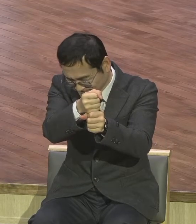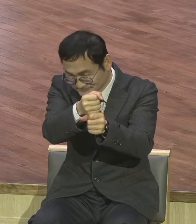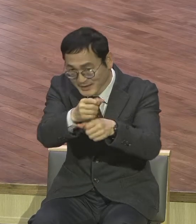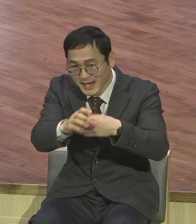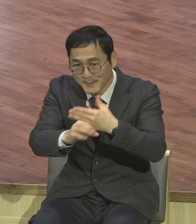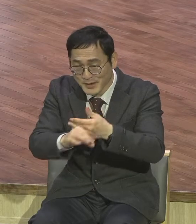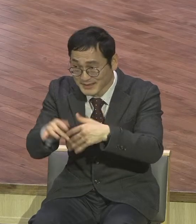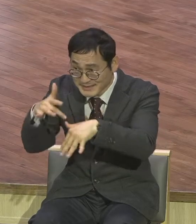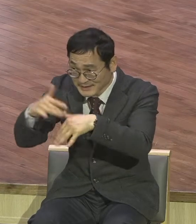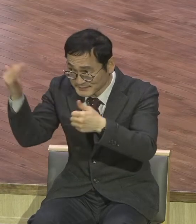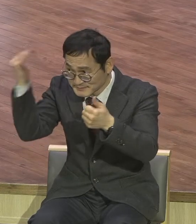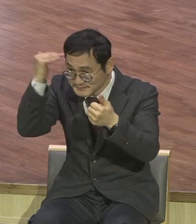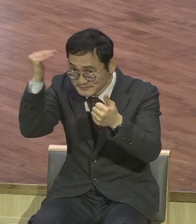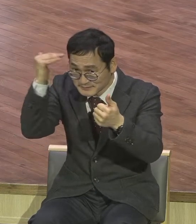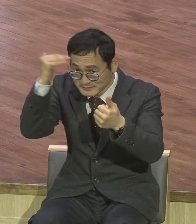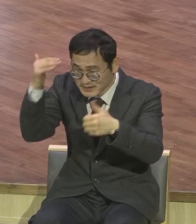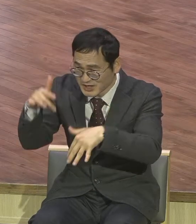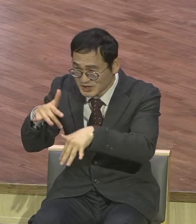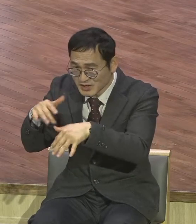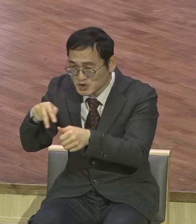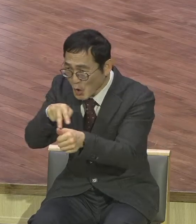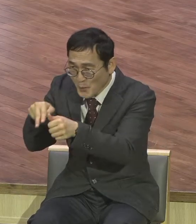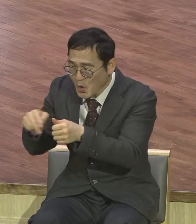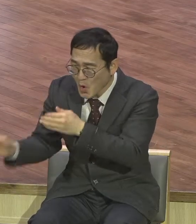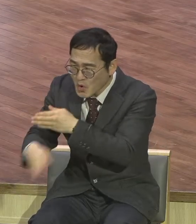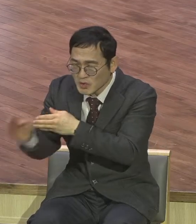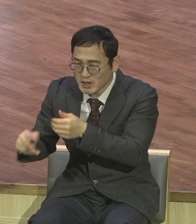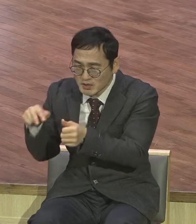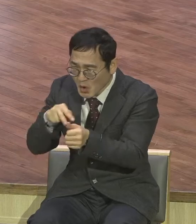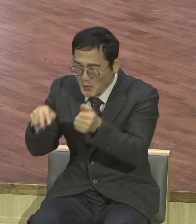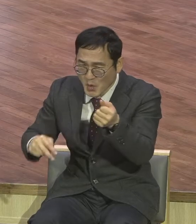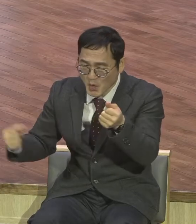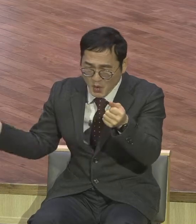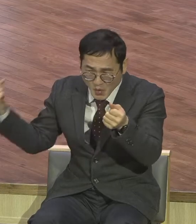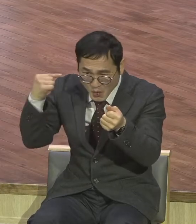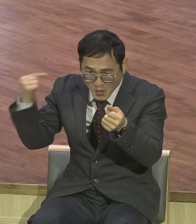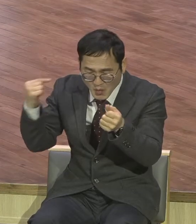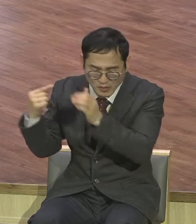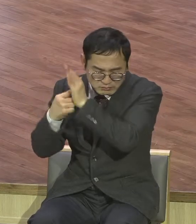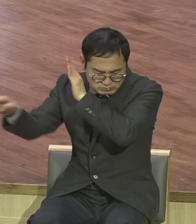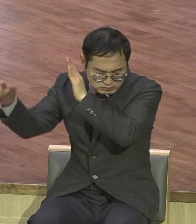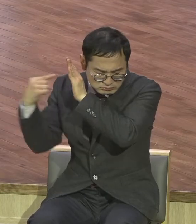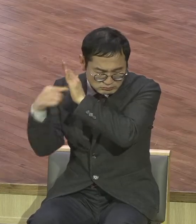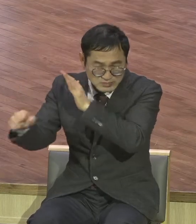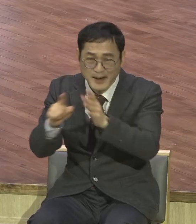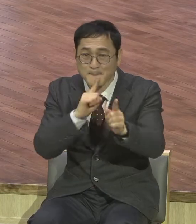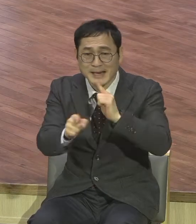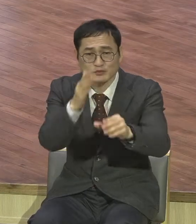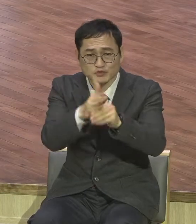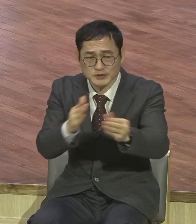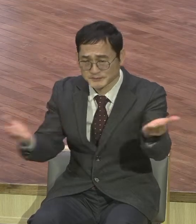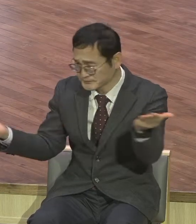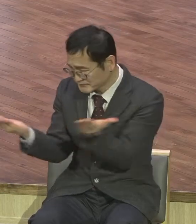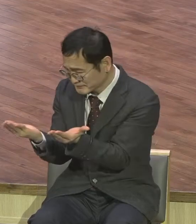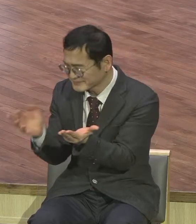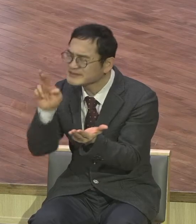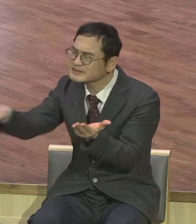사단의 인포데믹 공격도 여러분 다 막아낼 수가 있습니다 내가 말씀 위에 서있기 때문에 내가 은혜 받았기 때문에